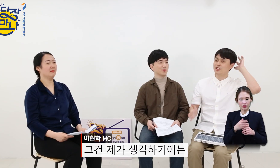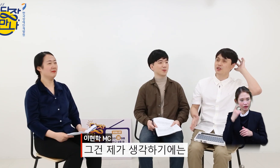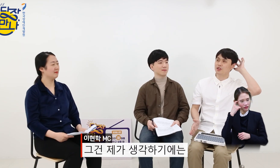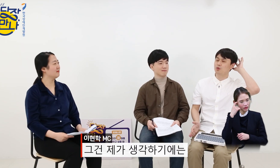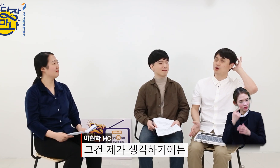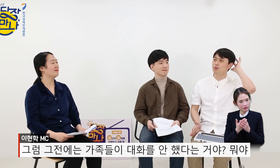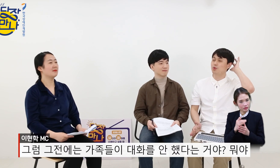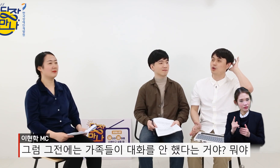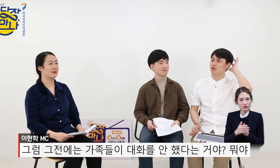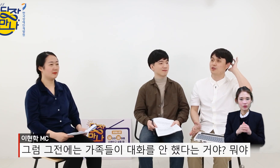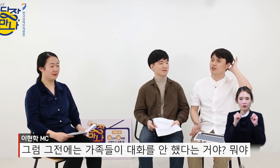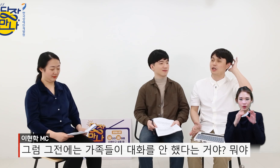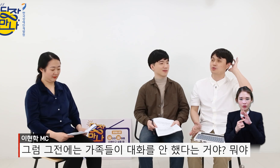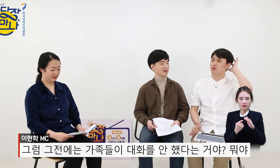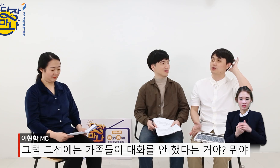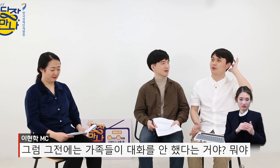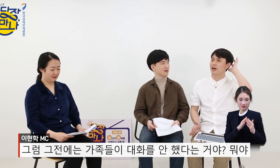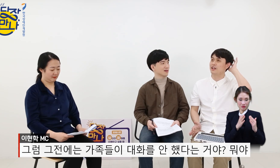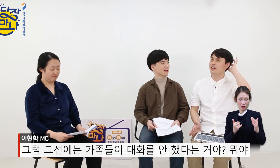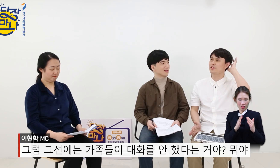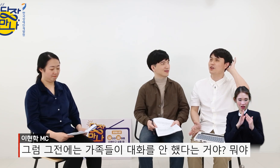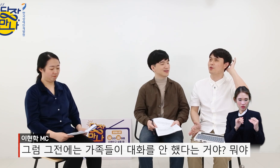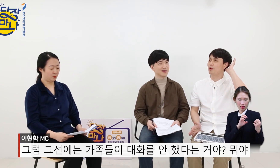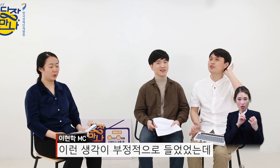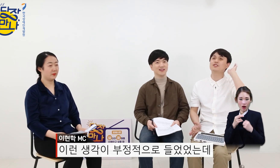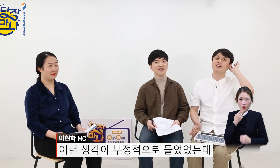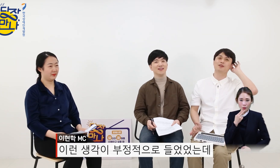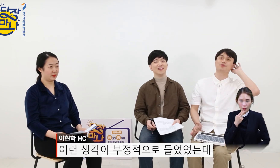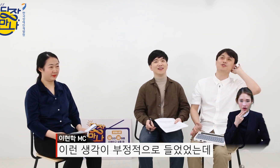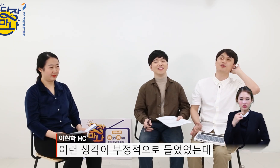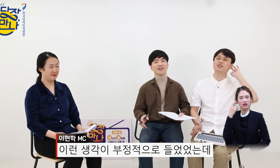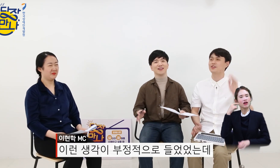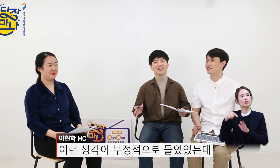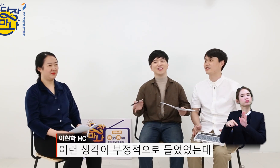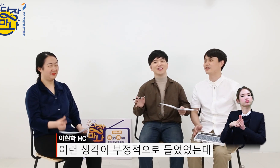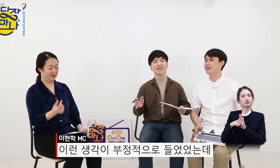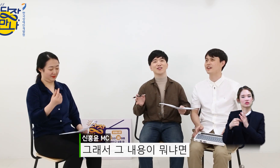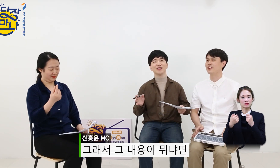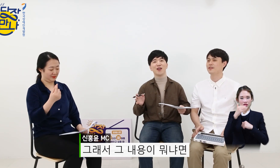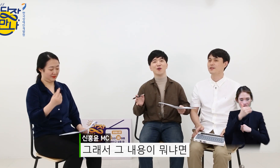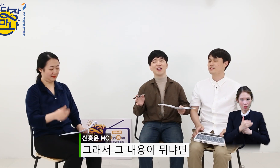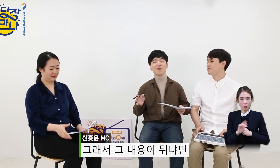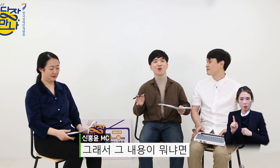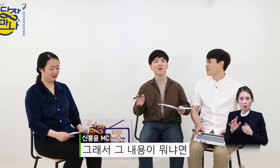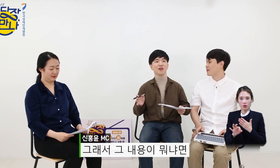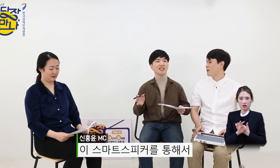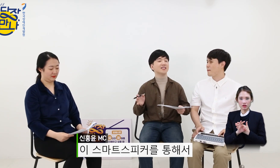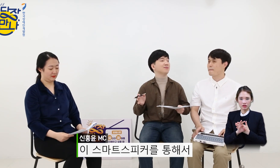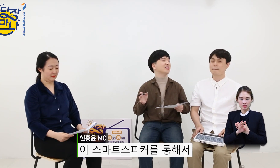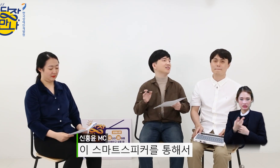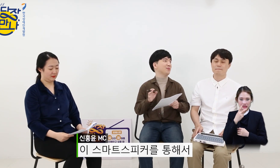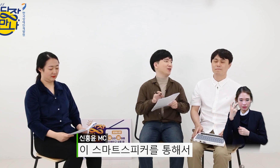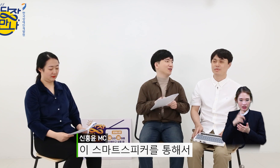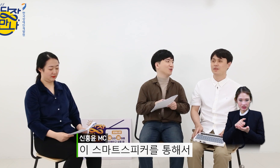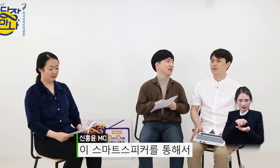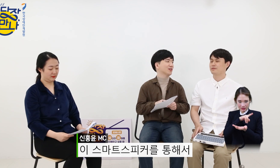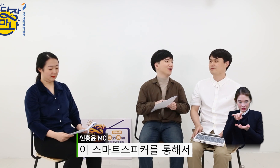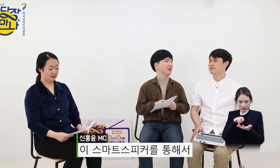생각하기에는 그러면 그전에는 가족들이 대화를 안 했다는 거야? 이런 생각이 부정적으로 들었었는데 그래서 그 내용이 뭐냐면 이 스마트 스피커를 통해서